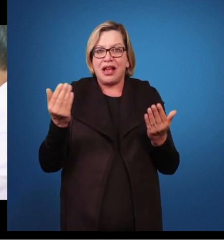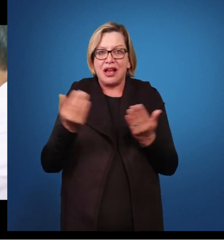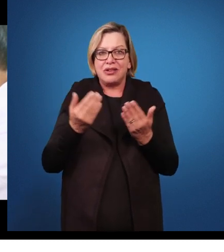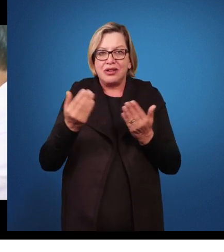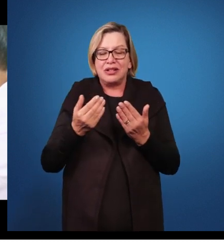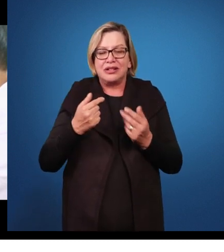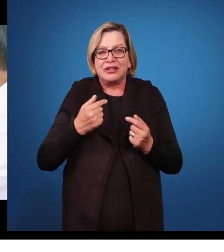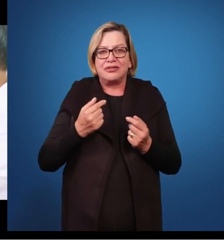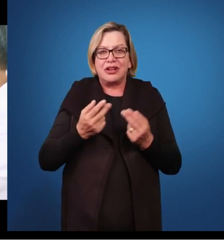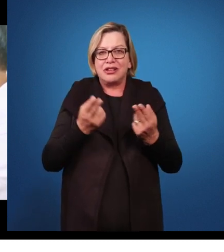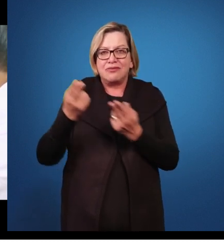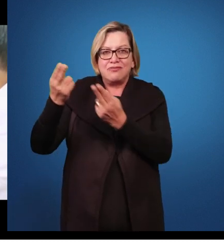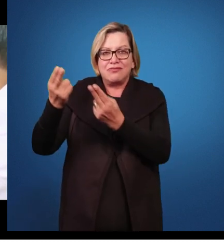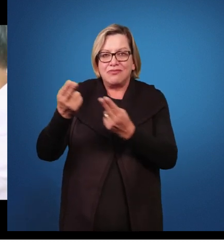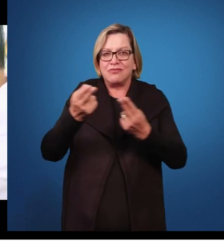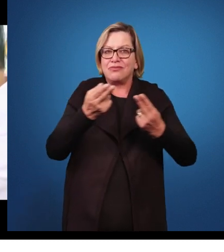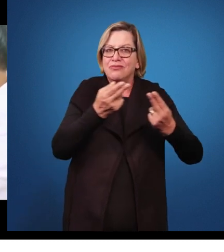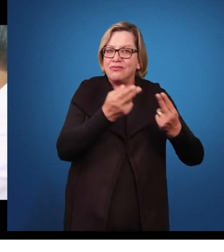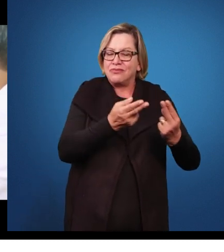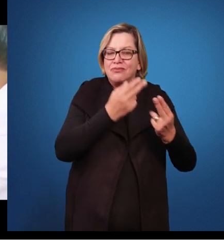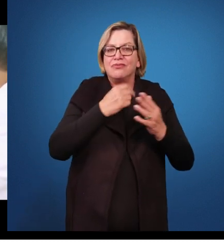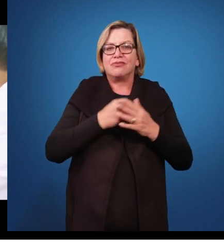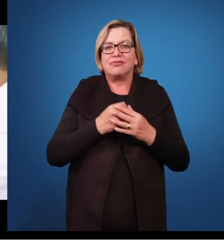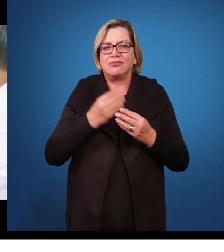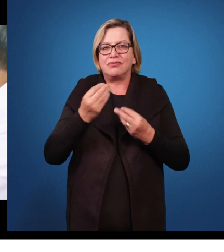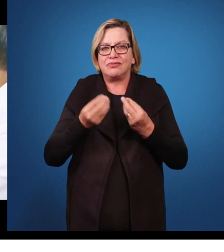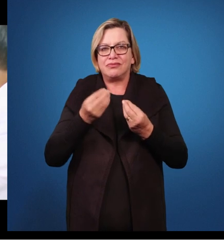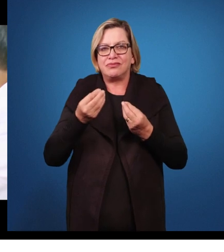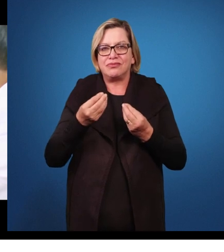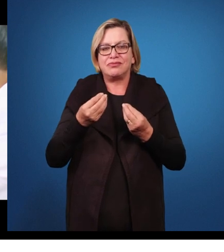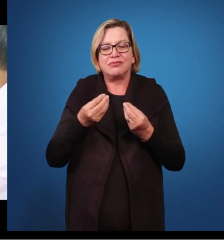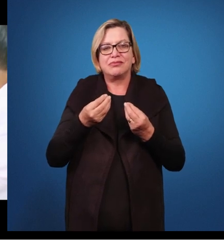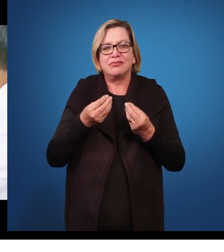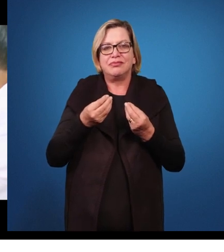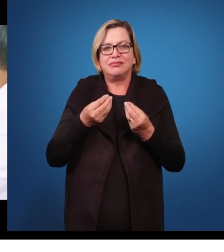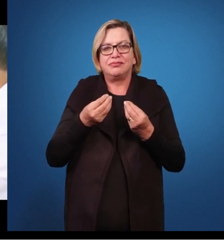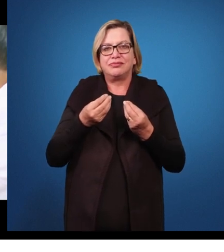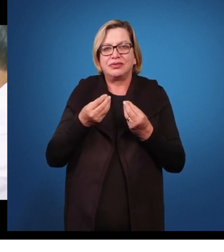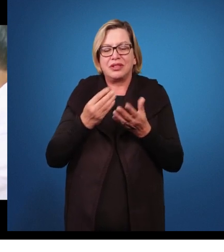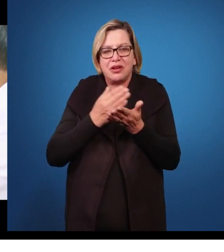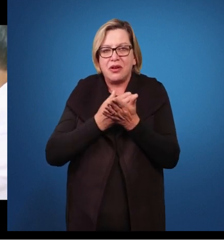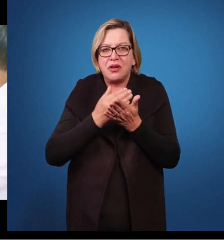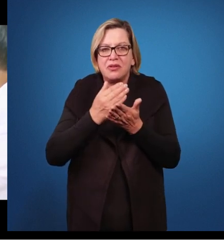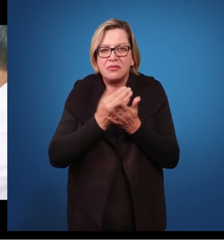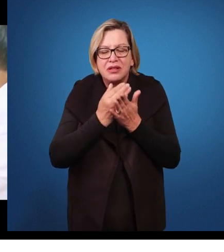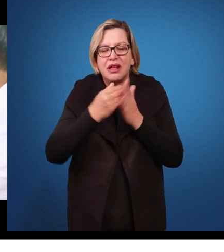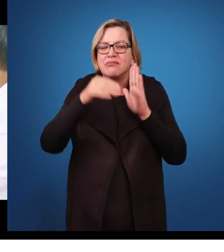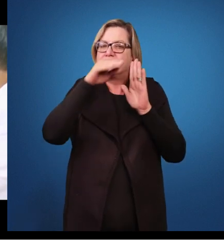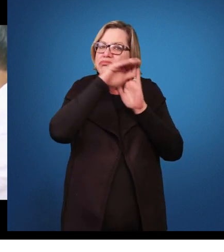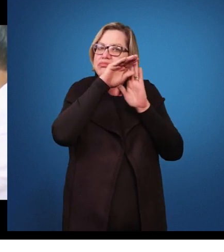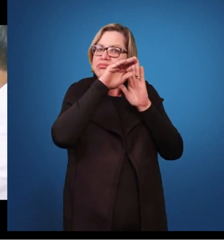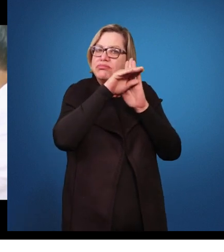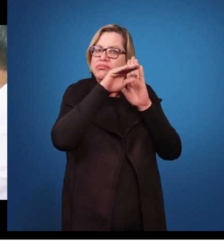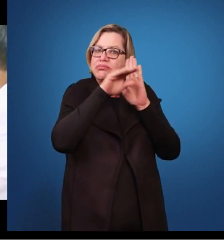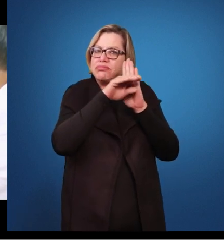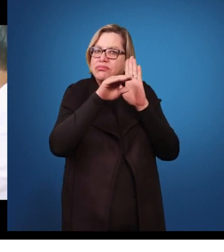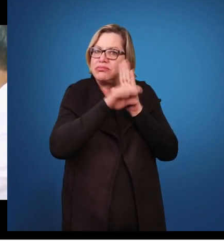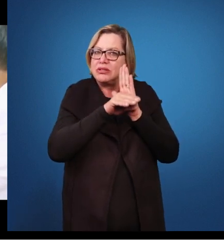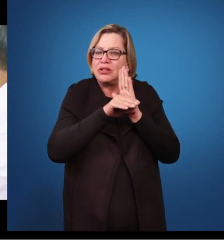convite da escola, que foi muito bonito isso, de implantarmos um projeto do professor Renzulli, que é um